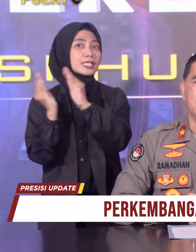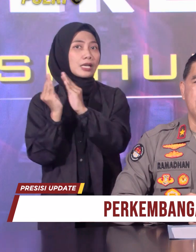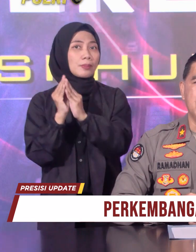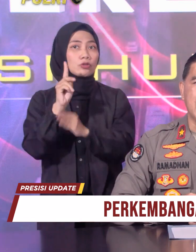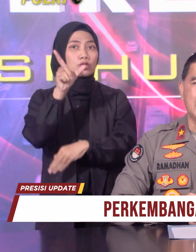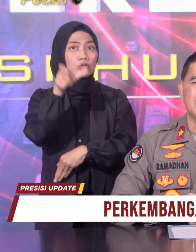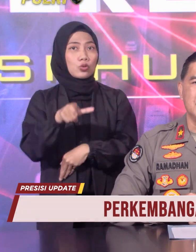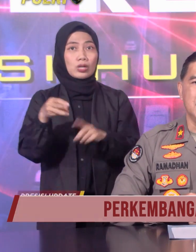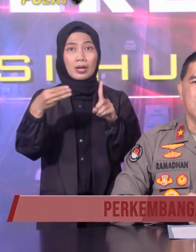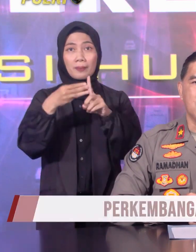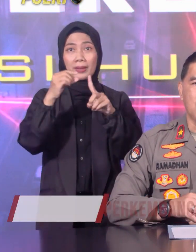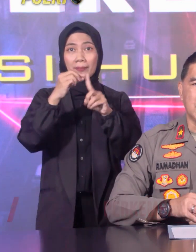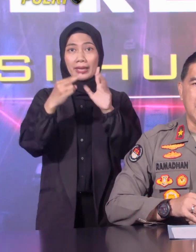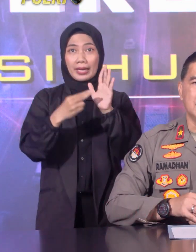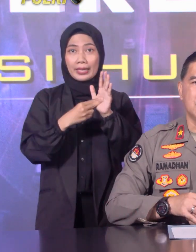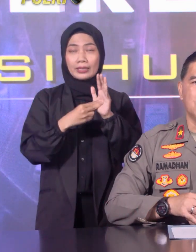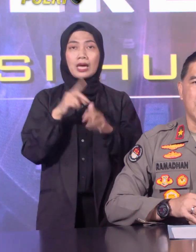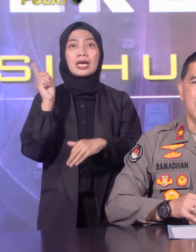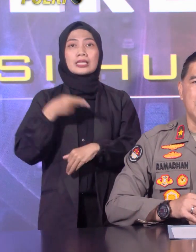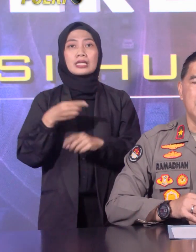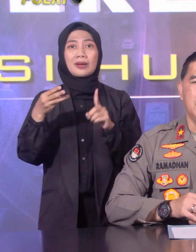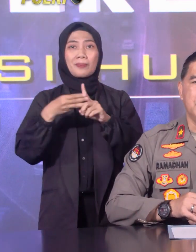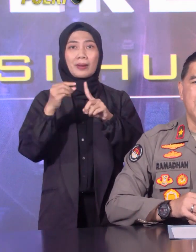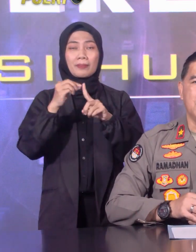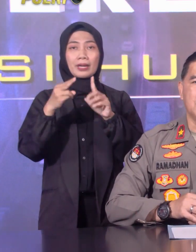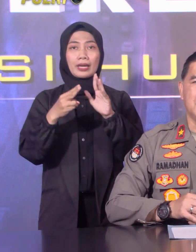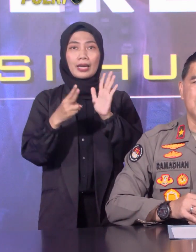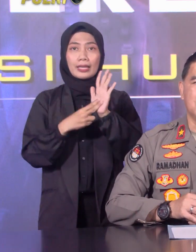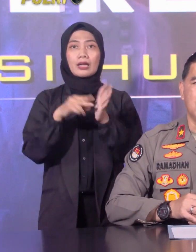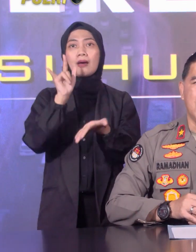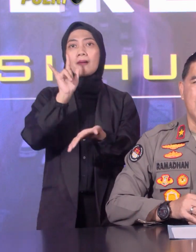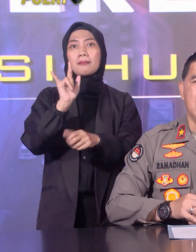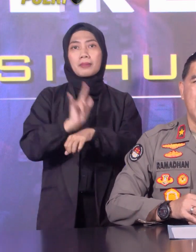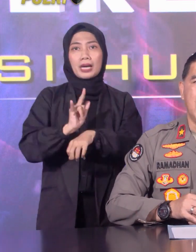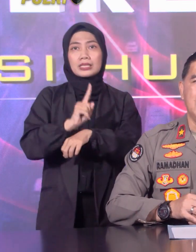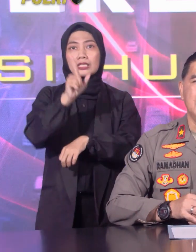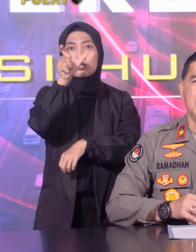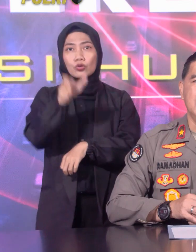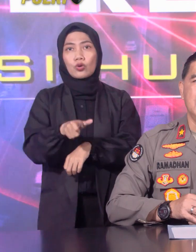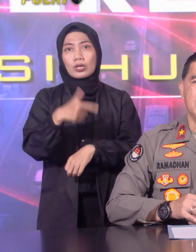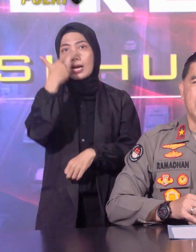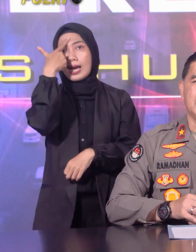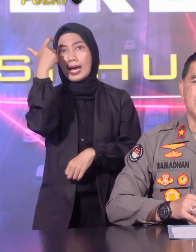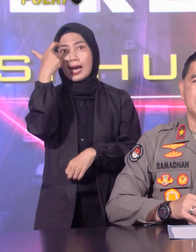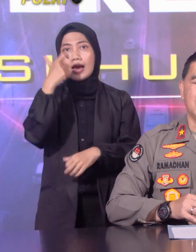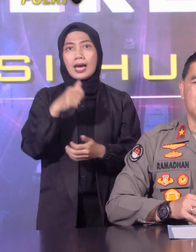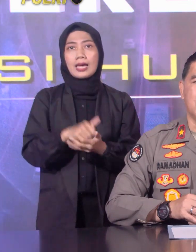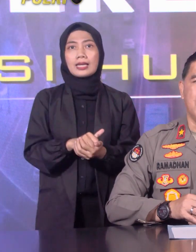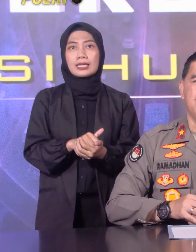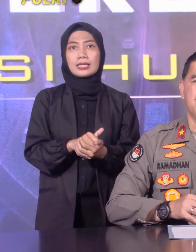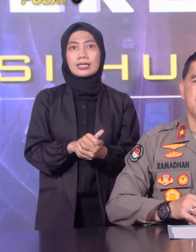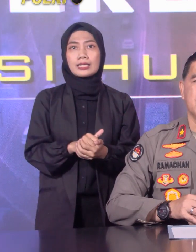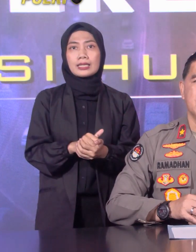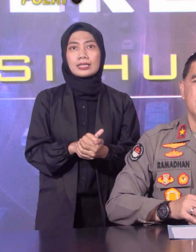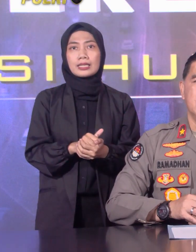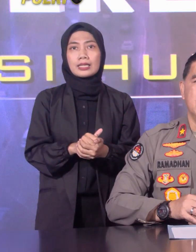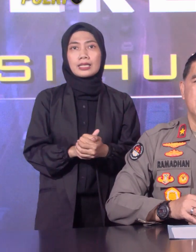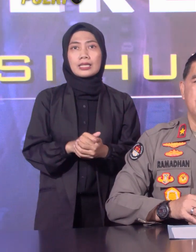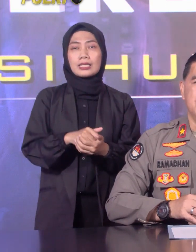BPN Bekasi Kota 1 orang, pihak notaris 1 orang, ahli yayasan 1 orang.